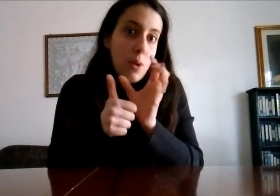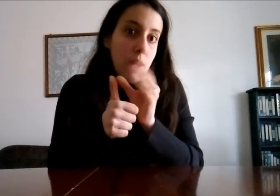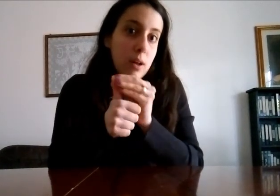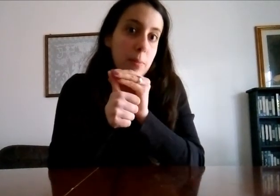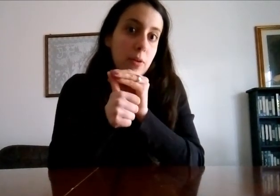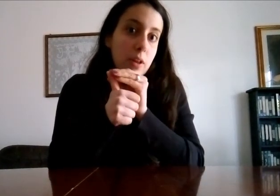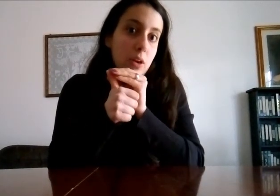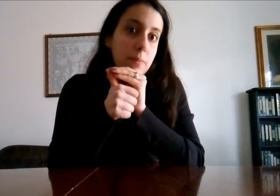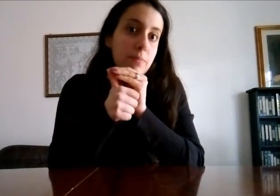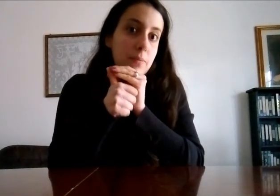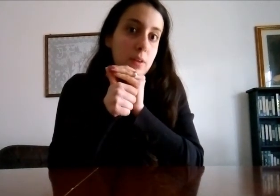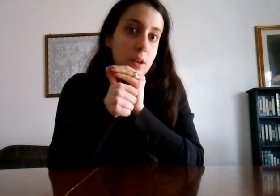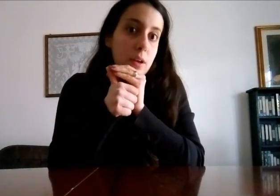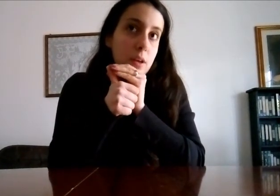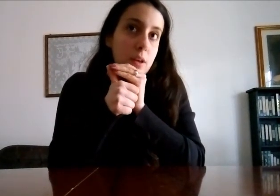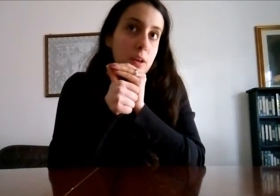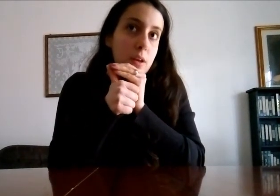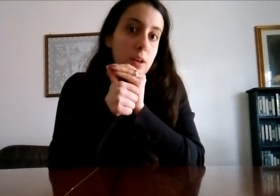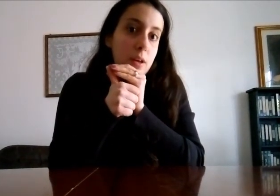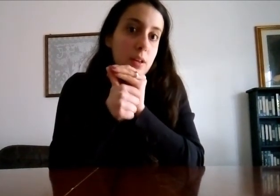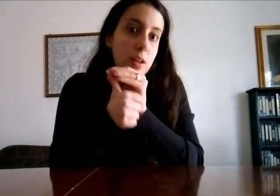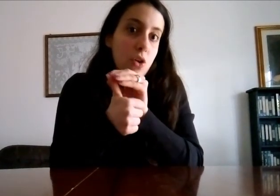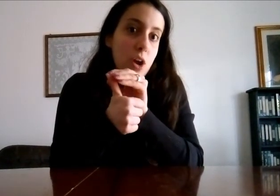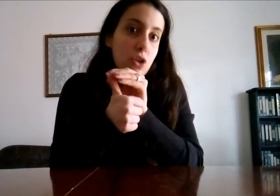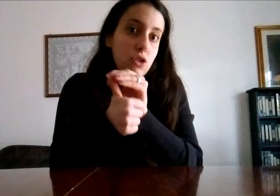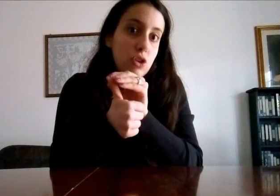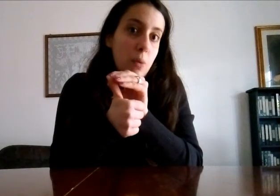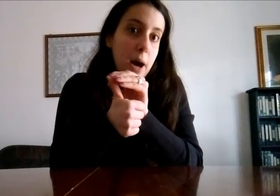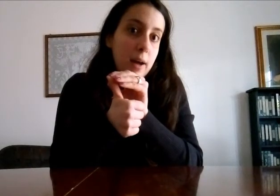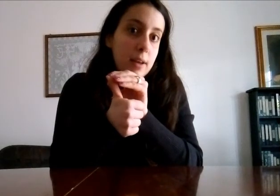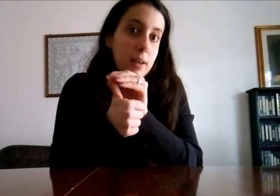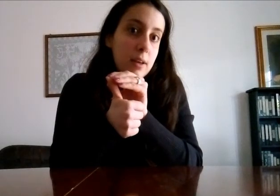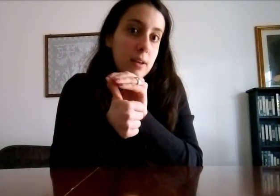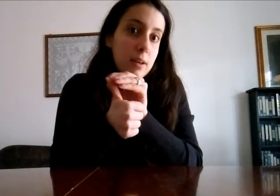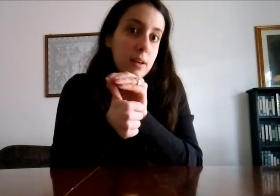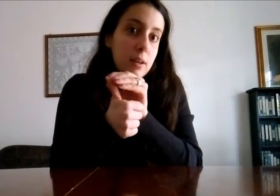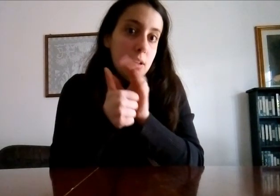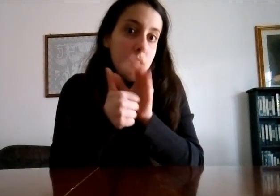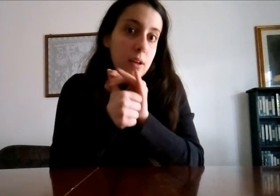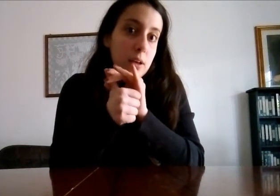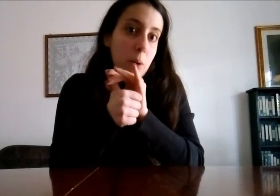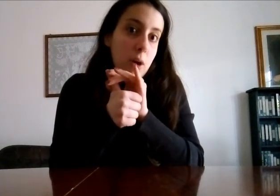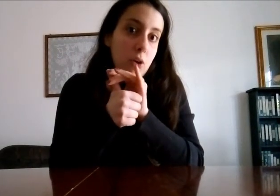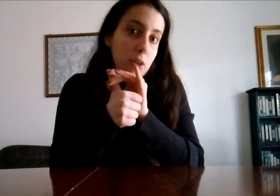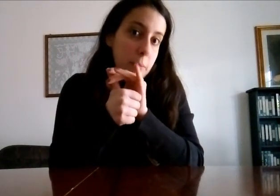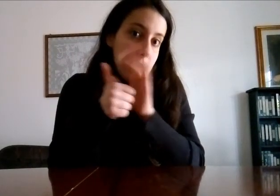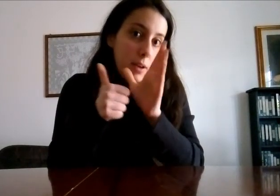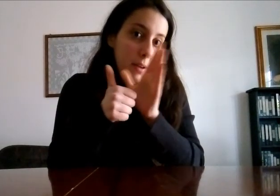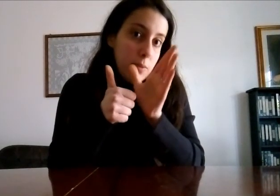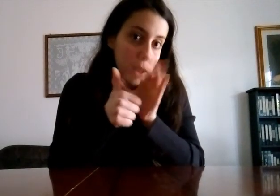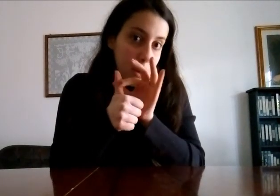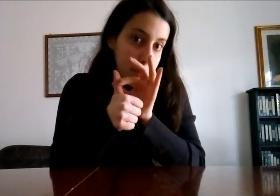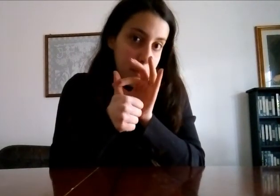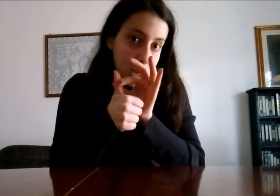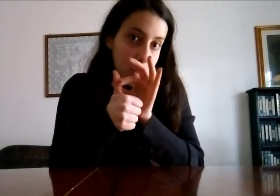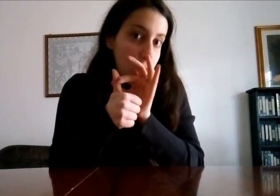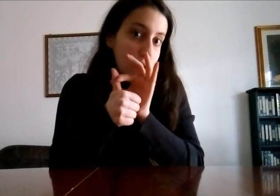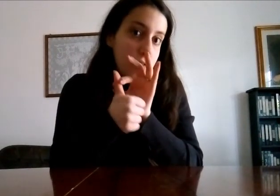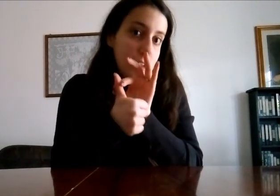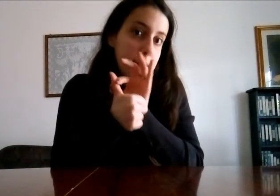qua ma se se non è oggi è domani ma qualcosa mi deve dire perché l'ha già fatta